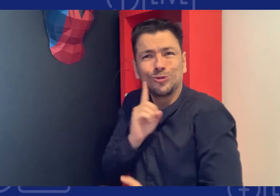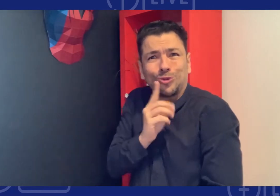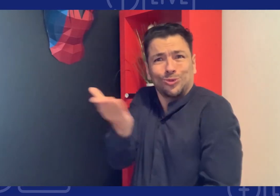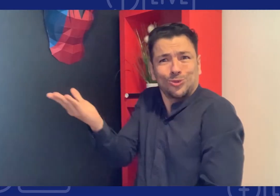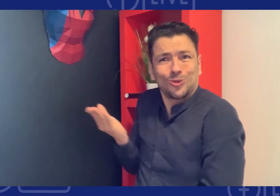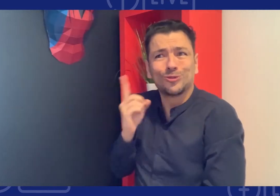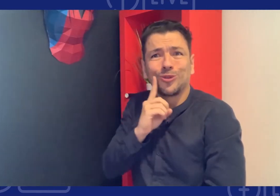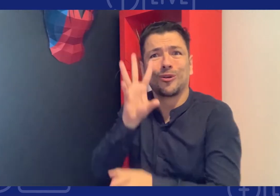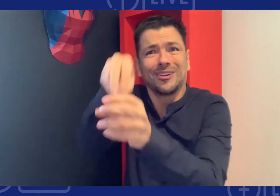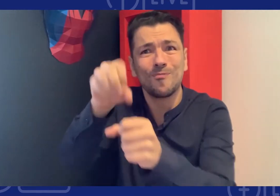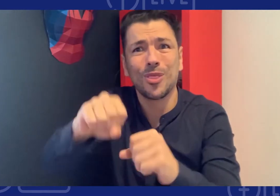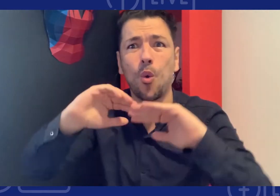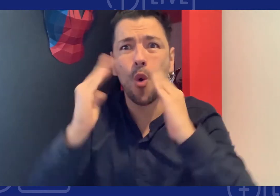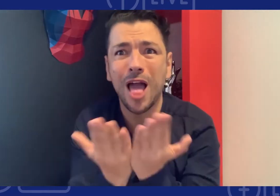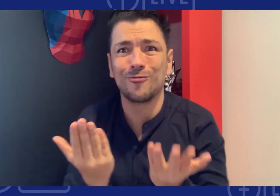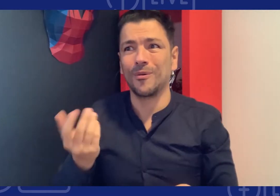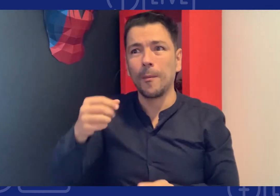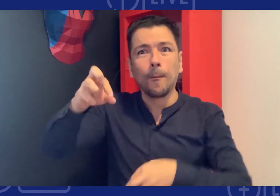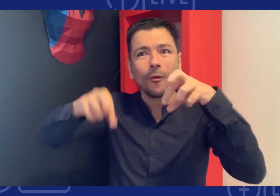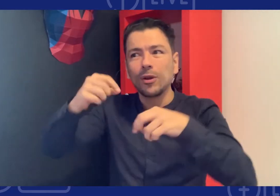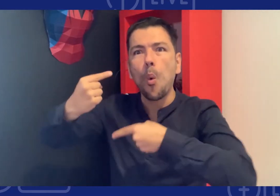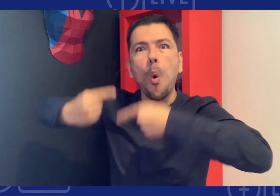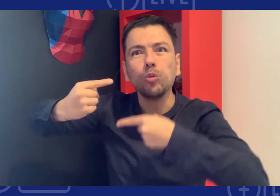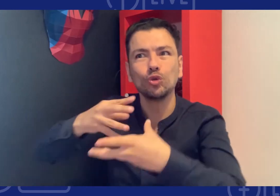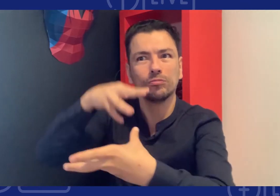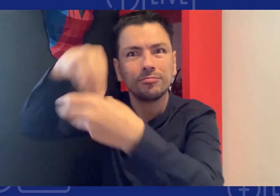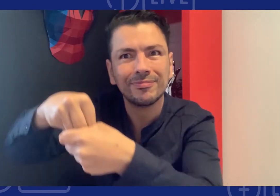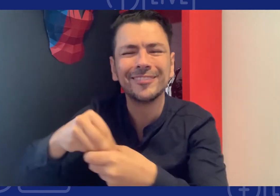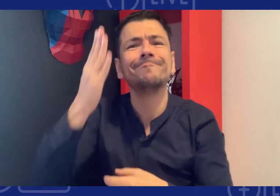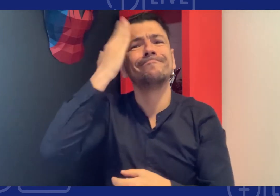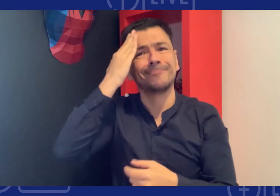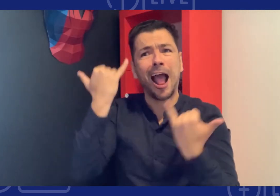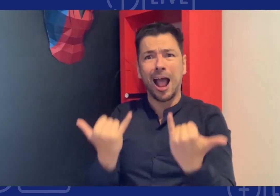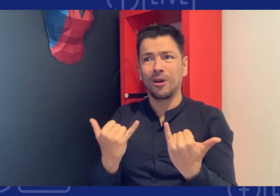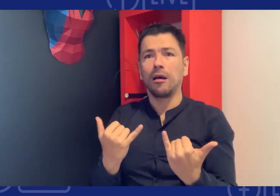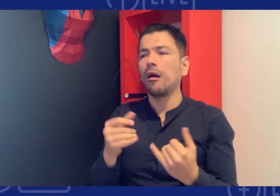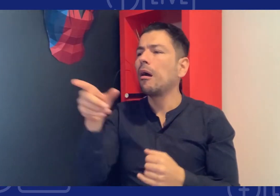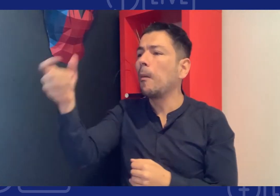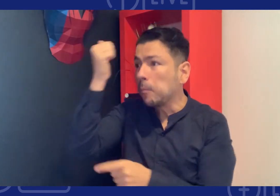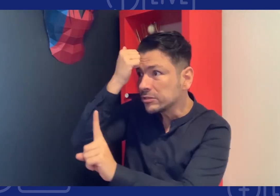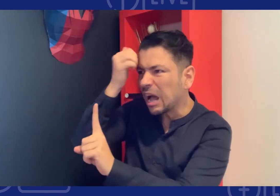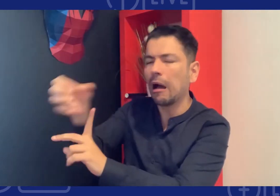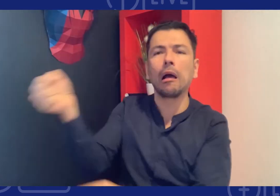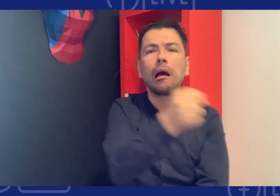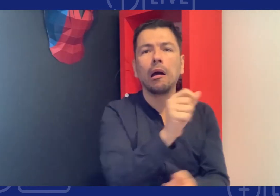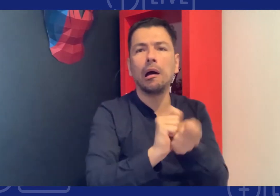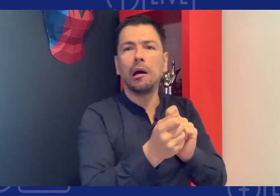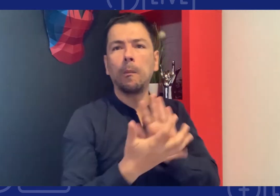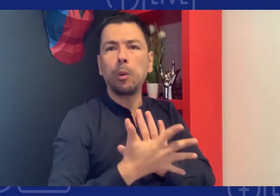maestros sordos que ya están se pueden vincular a los colegios a las instituciones pero vemos que los maestros sordos los